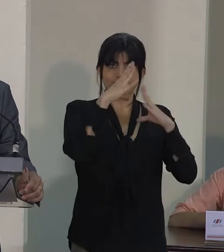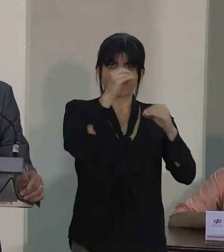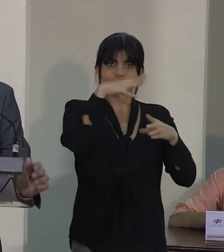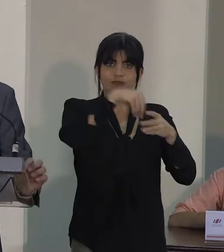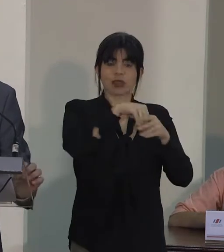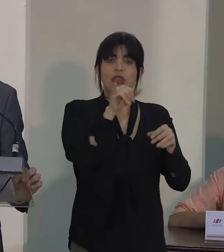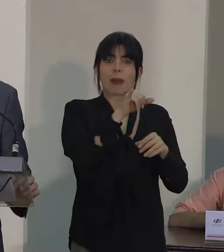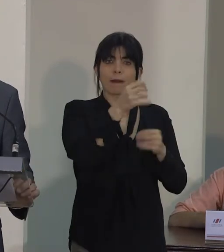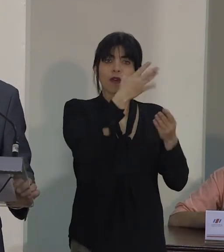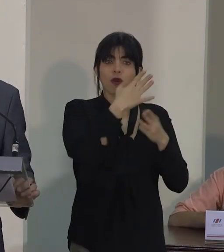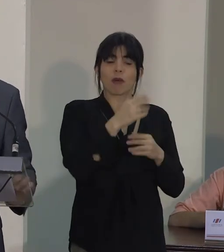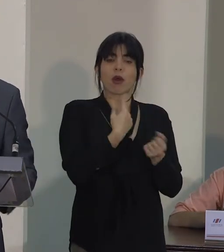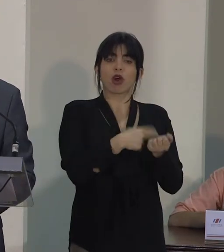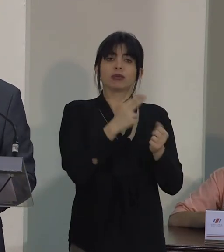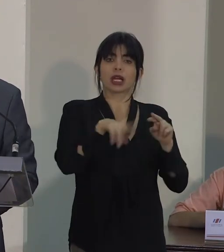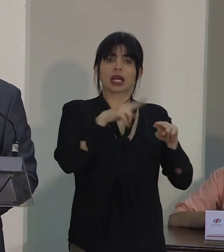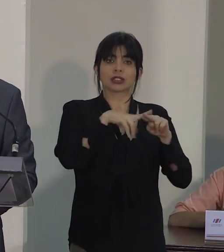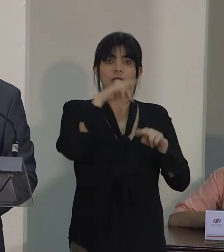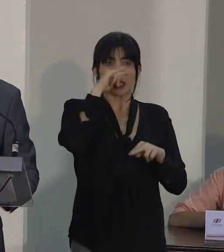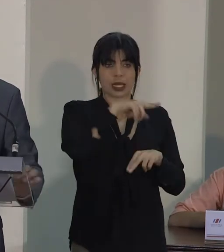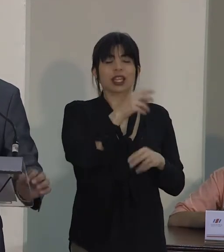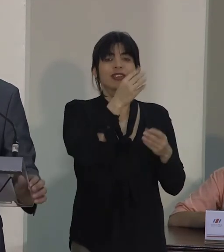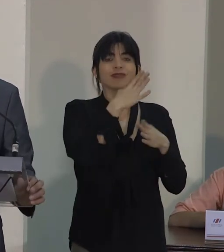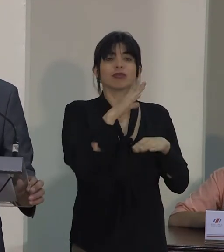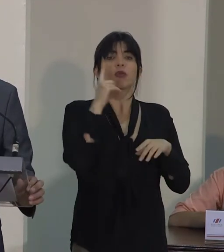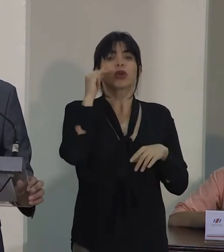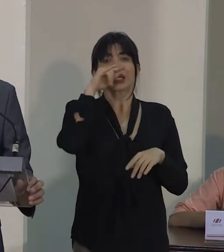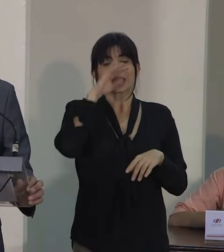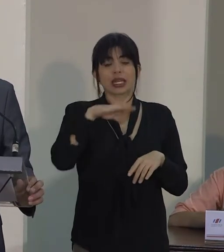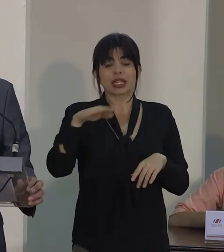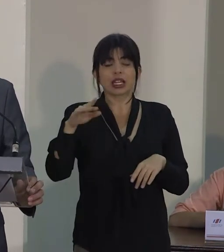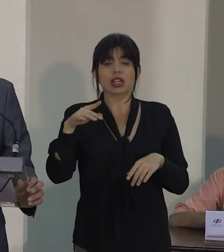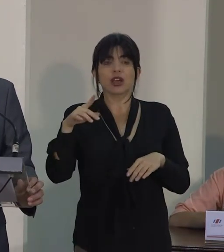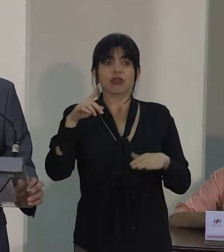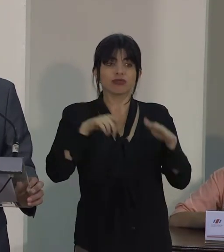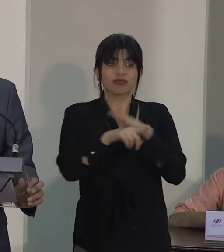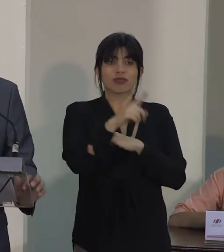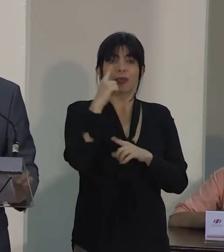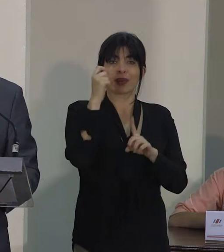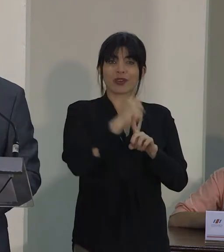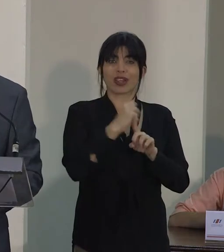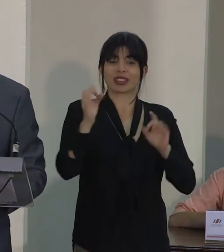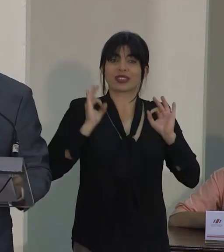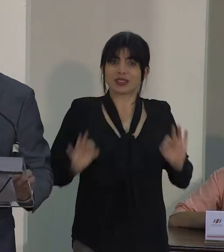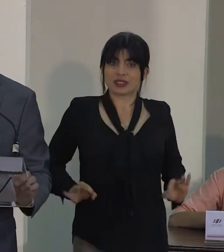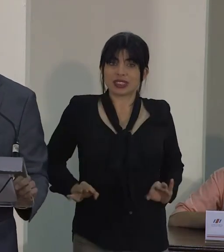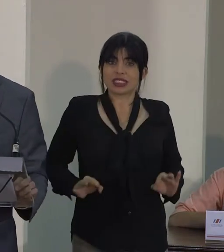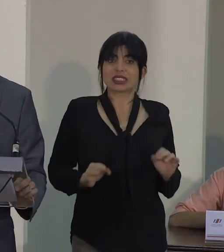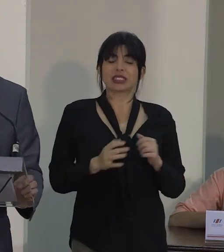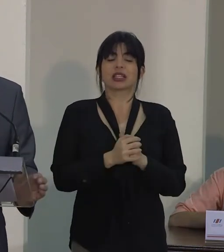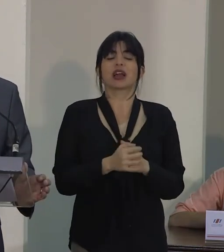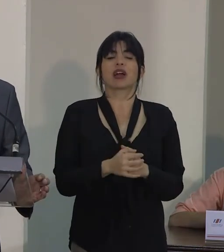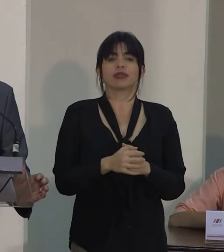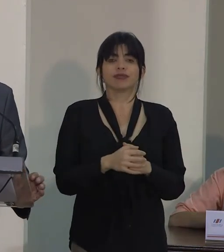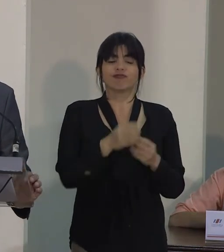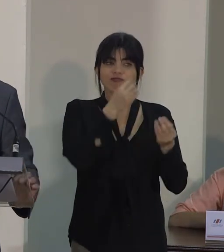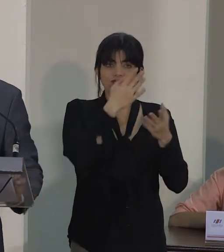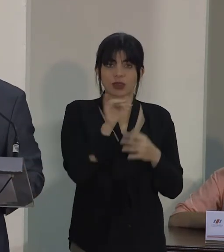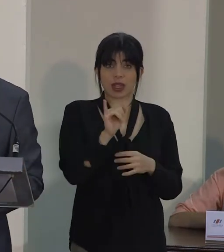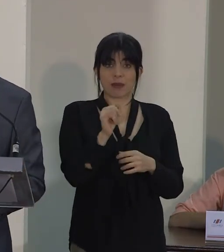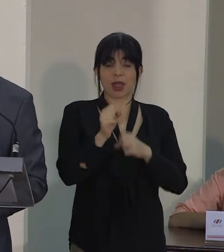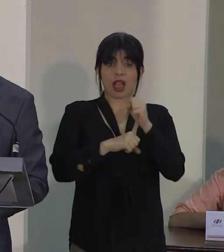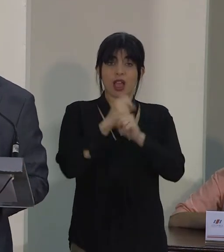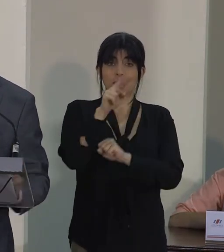Hospital Nacional de Niños relacionados con ingresos de casos de violencia física por día. En 2015,